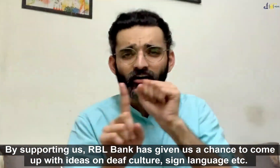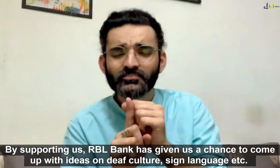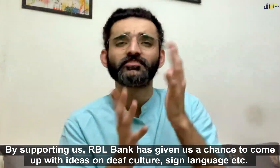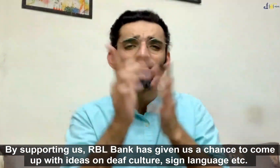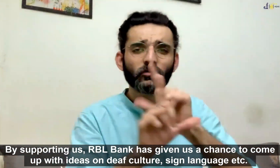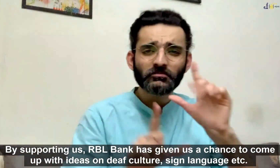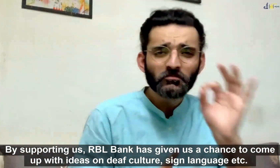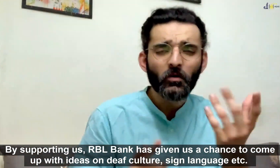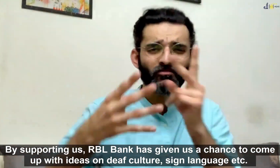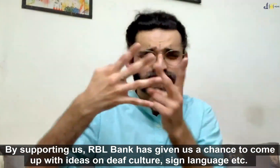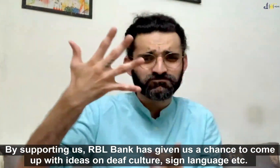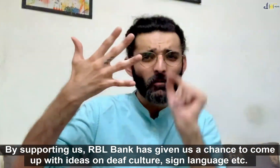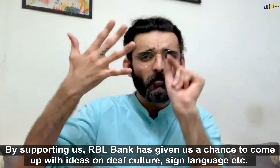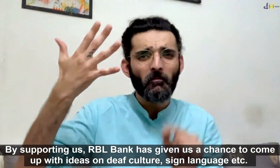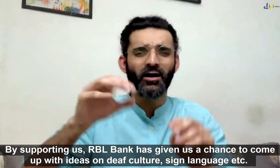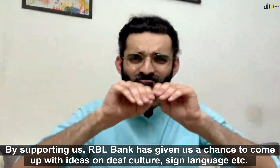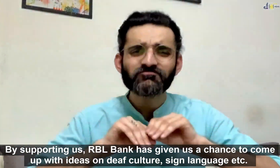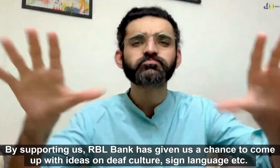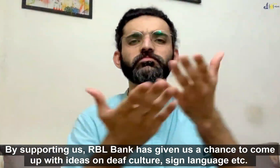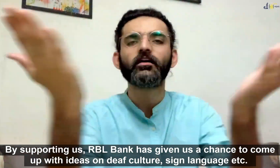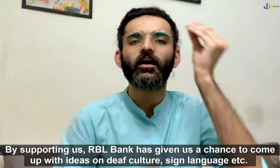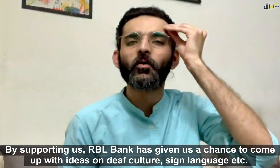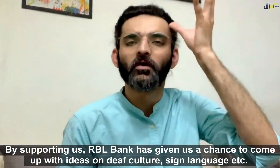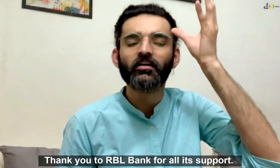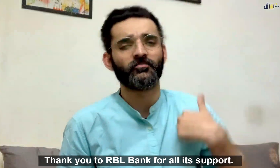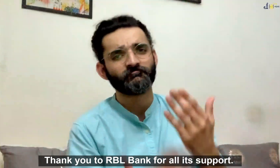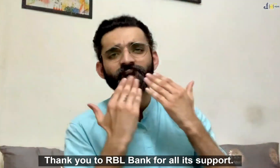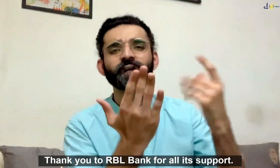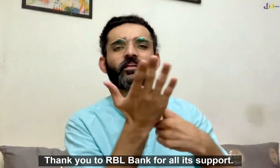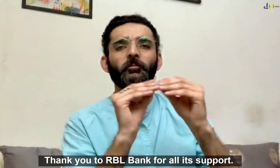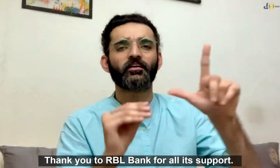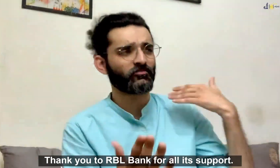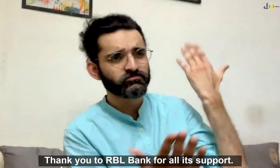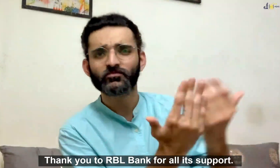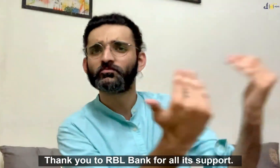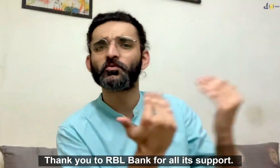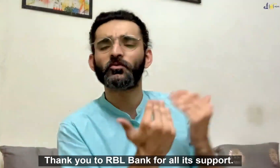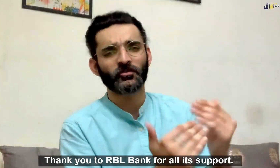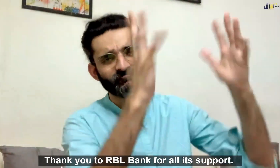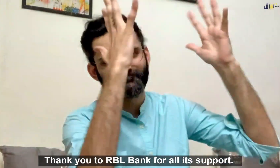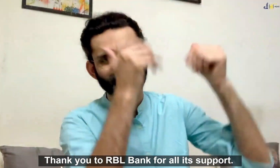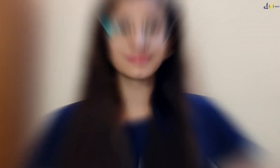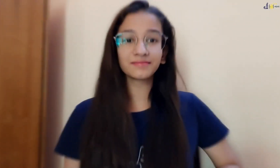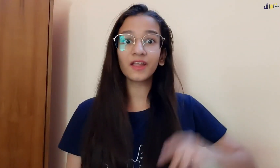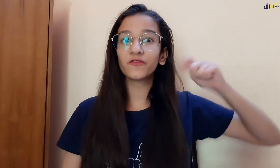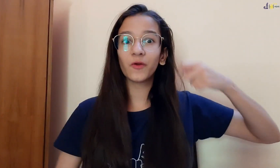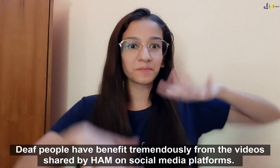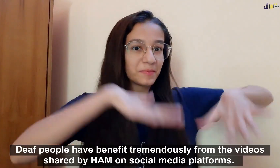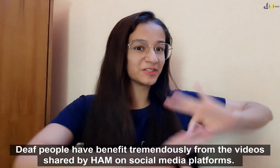संस्कृती सांकेतिक भाषा पे काम करने के लिए फंड्स दिया और हमें इस पे और काम करने के लिए सपोर्ट किया